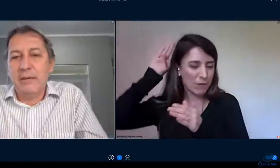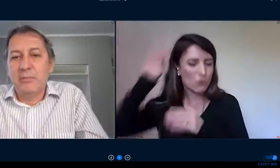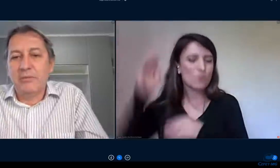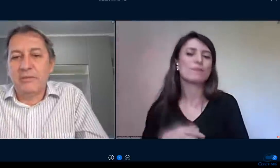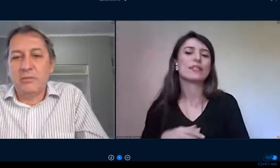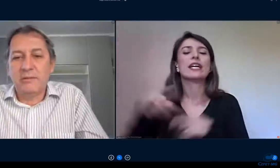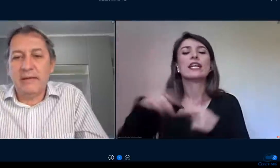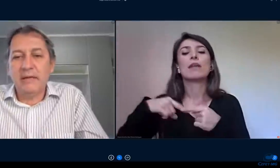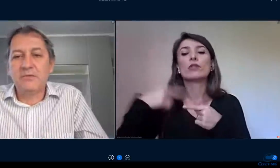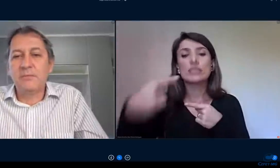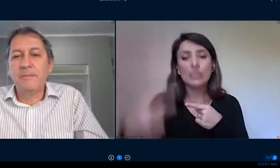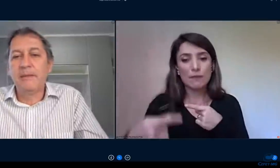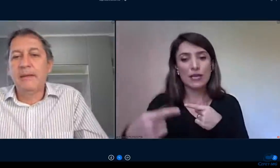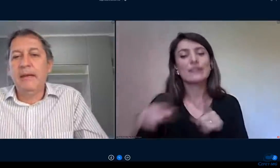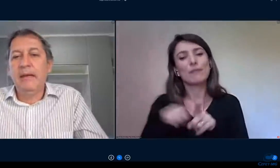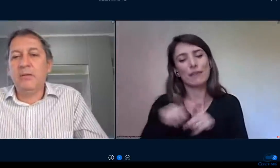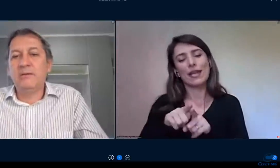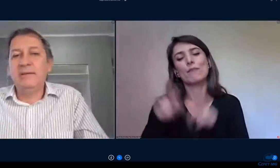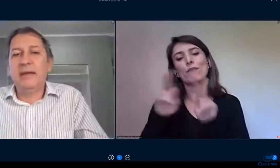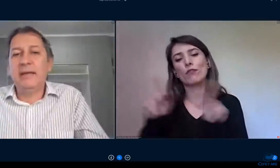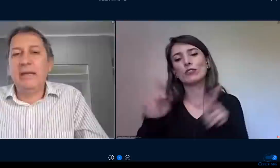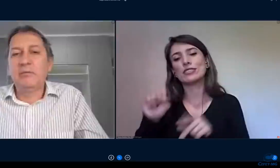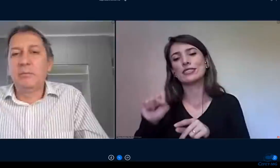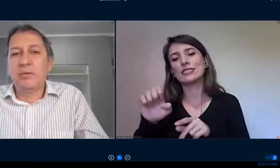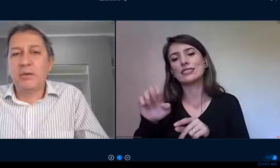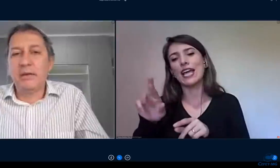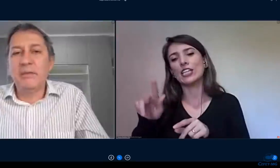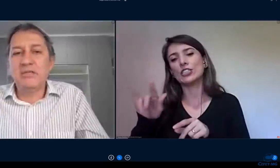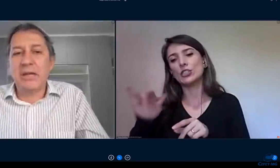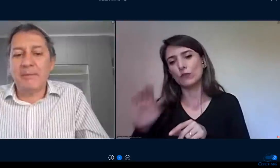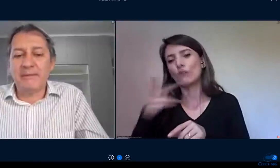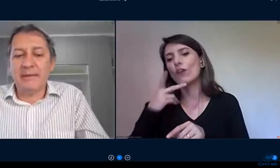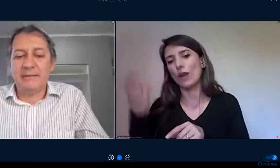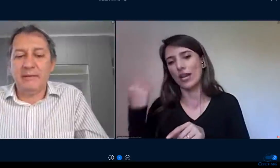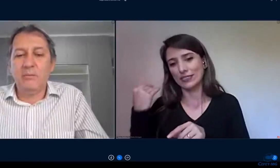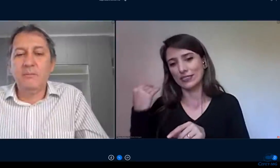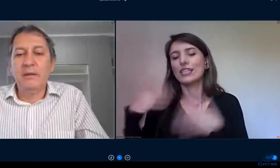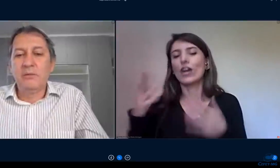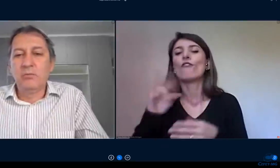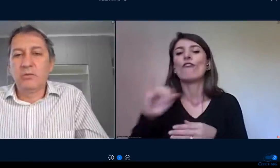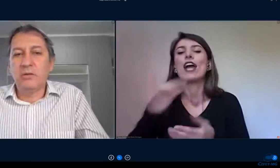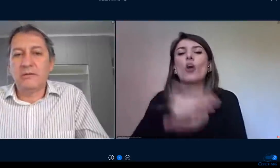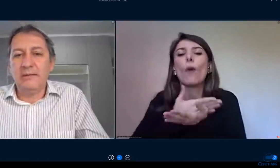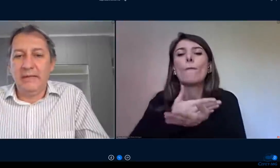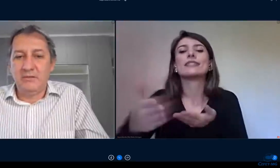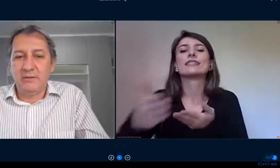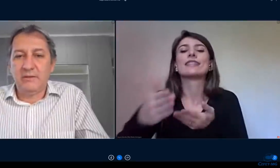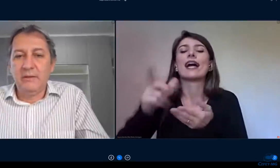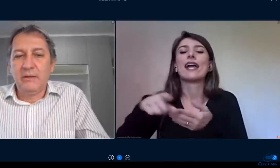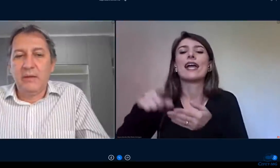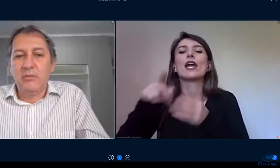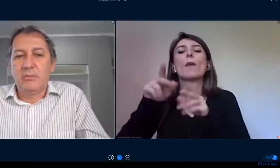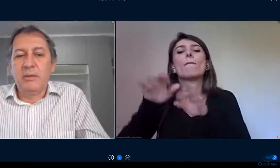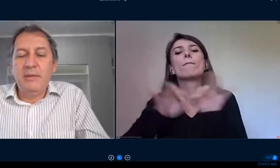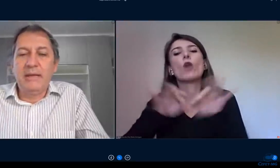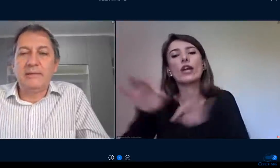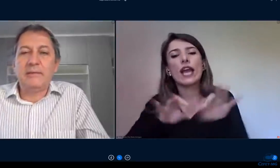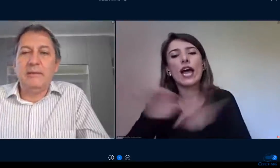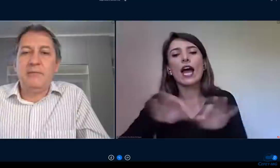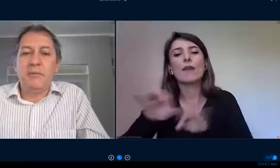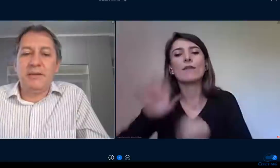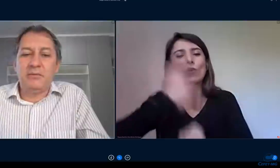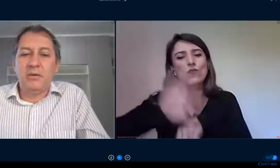disse também o professor Sérgio nós iniciaremos o programa de capacitação dos docentes então as